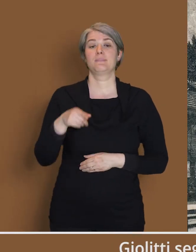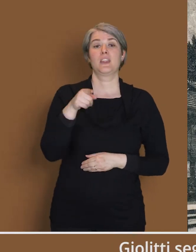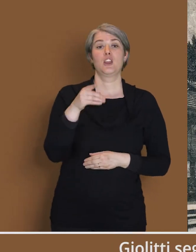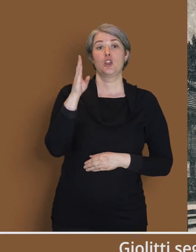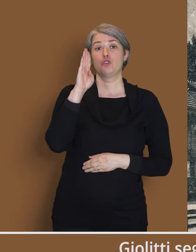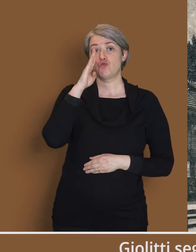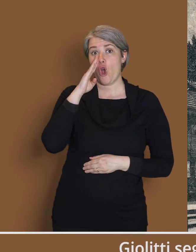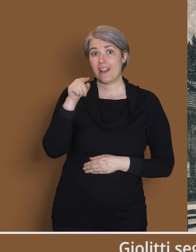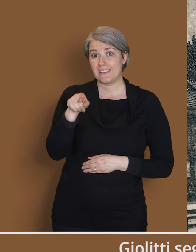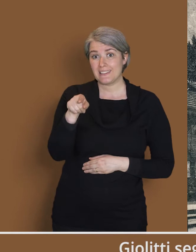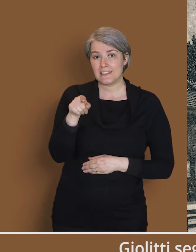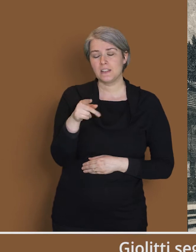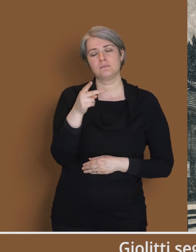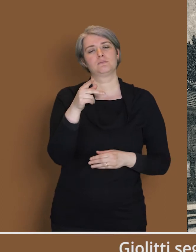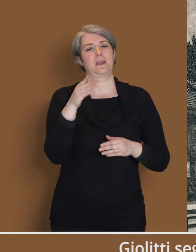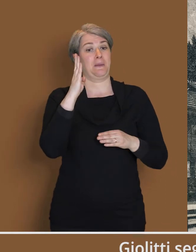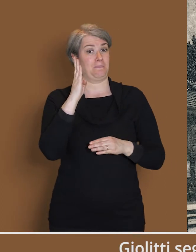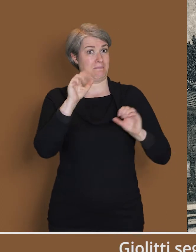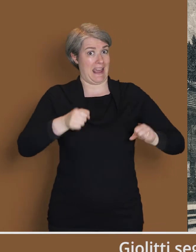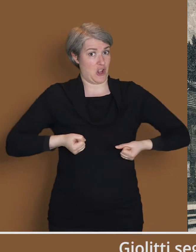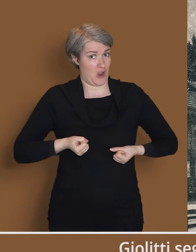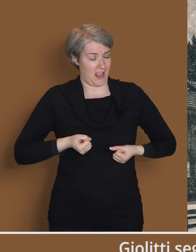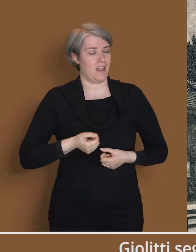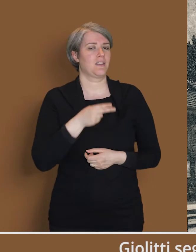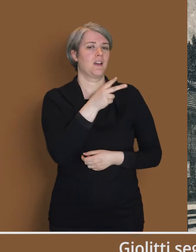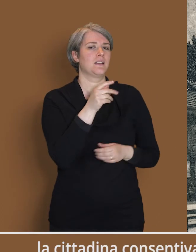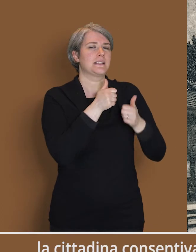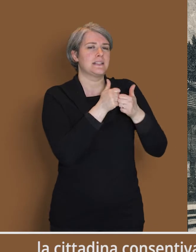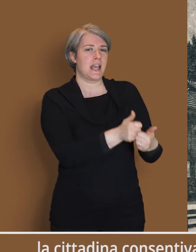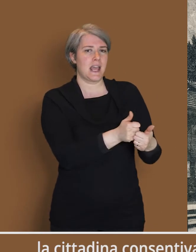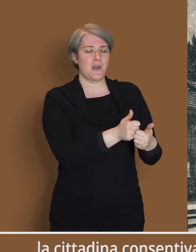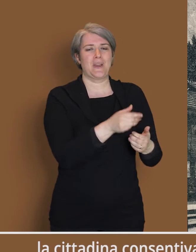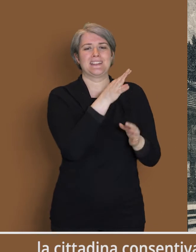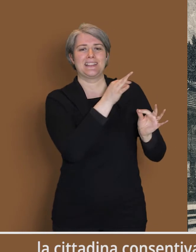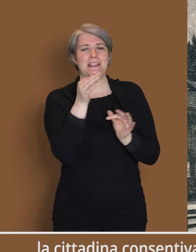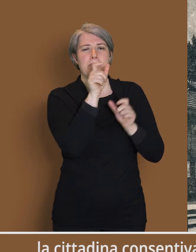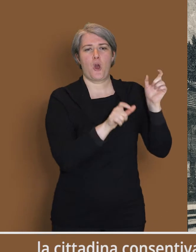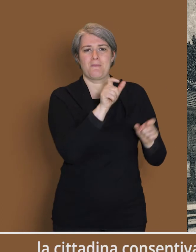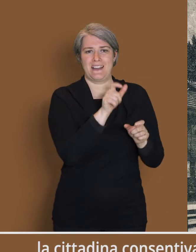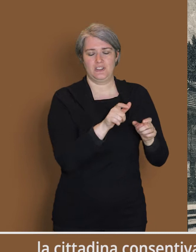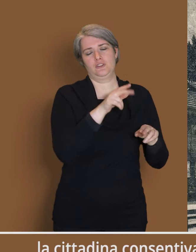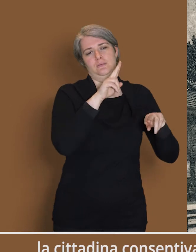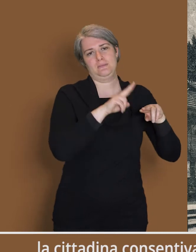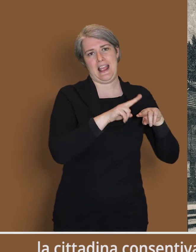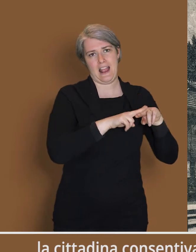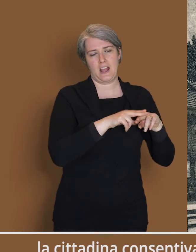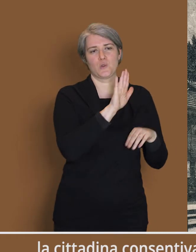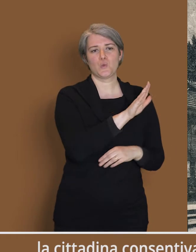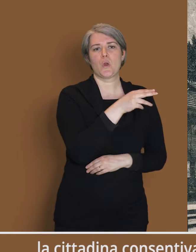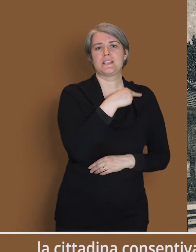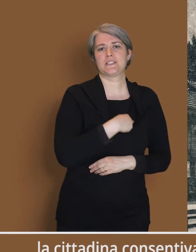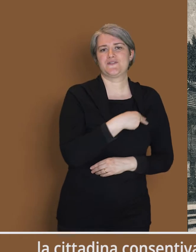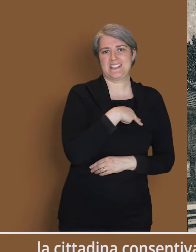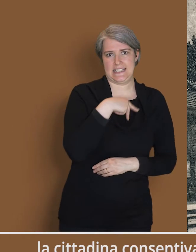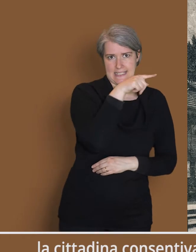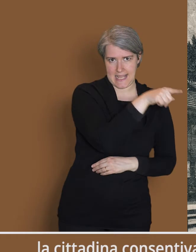Giolitti seguì da Bardonecchia il lavoro dei diplomatici italiani in Svizzera. La cittadina consentiva infatti al presidente del Consiglio